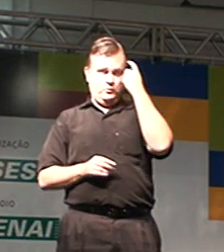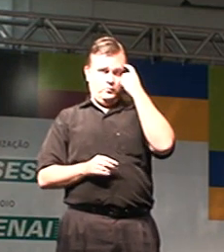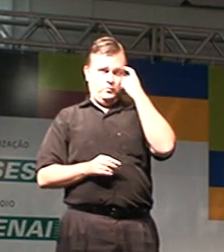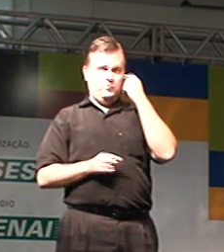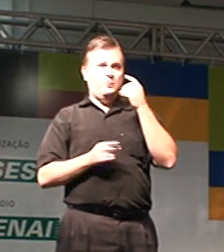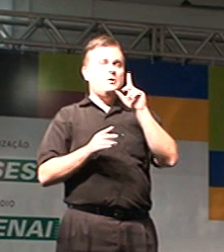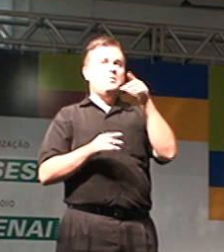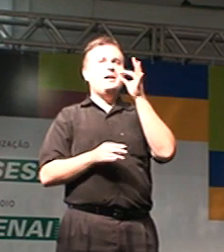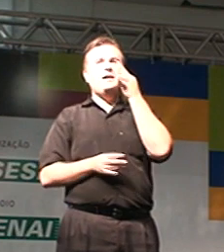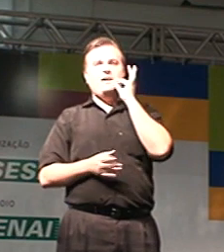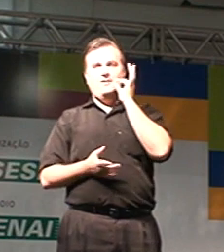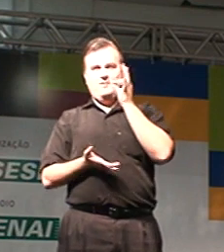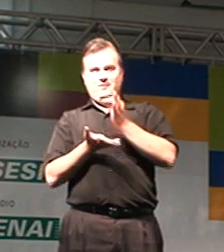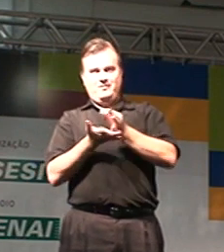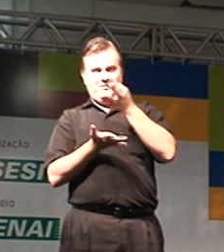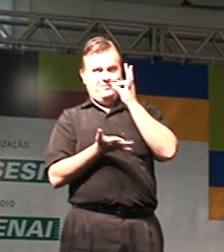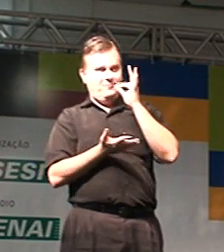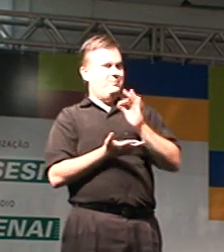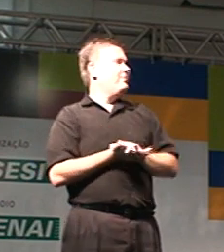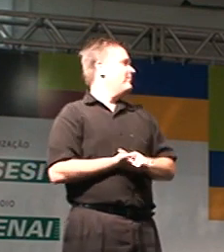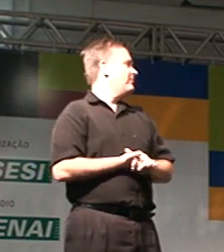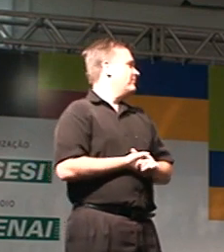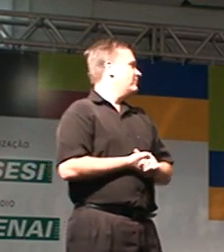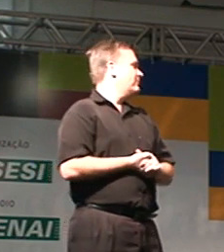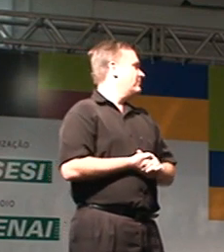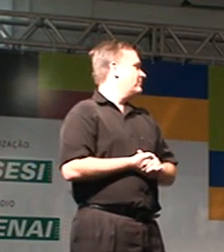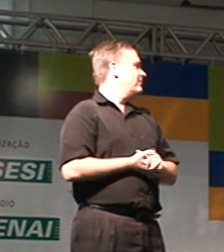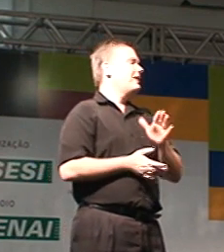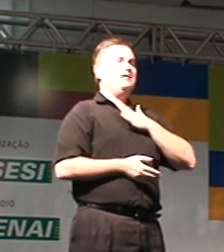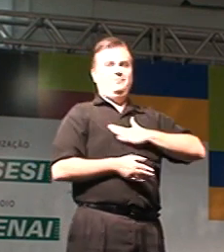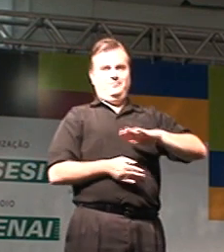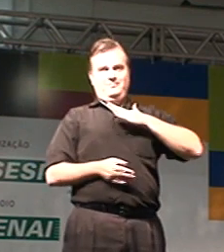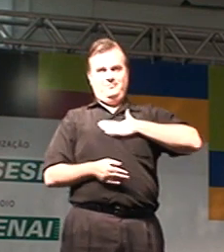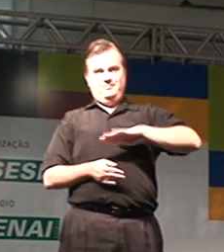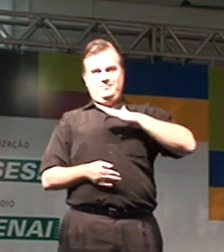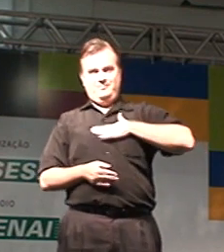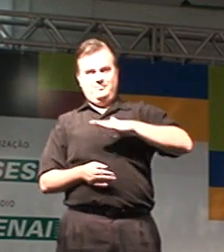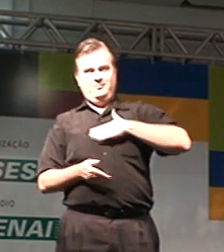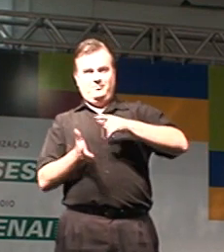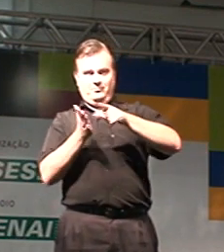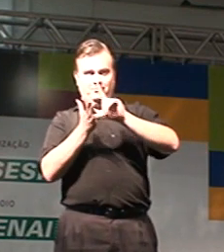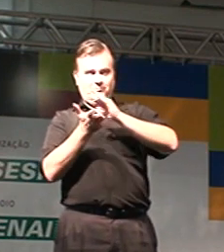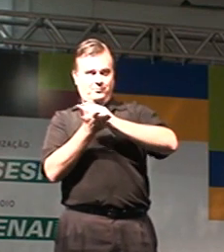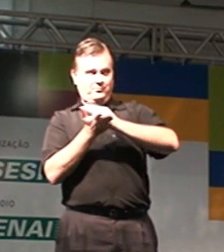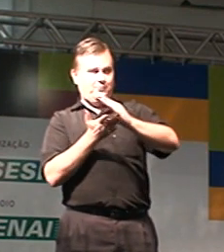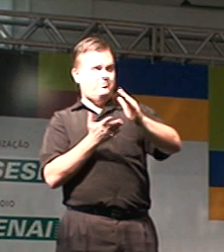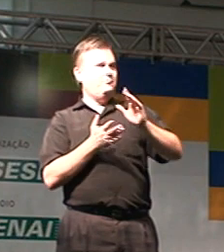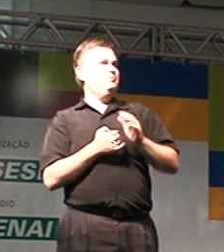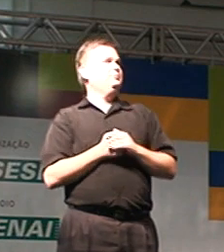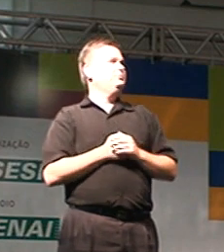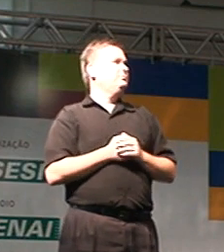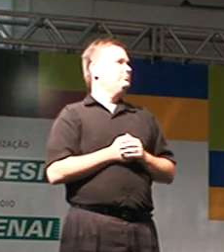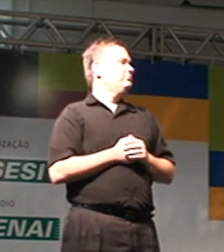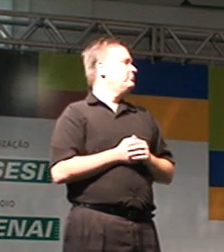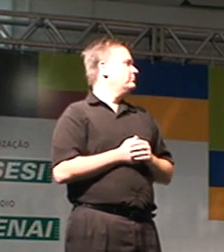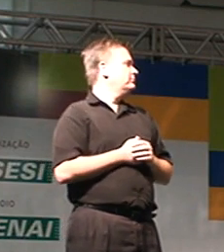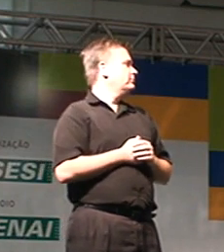fazer quadro bem, depois, só relaxar. Mas, antes de iniciar aqui, só quero fazer um,